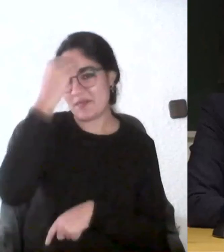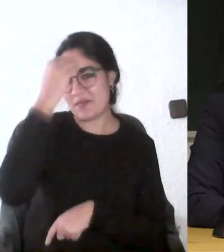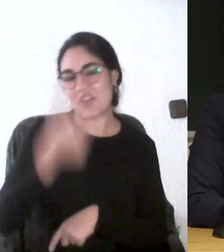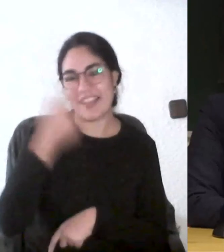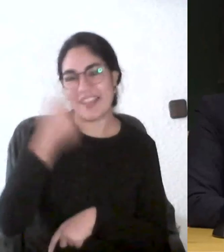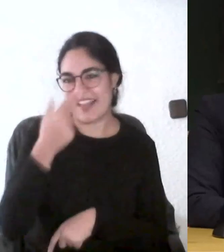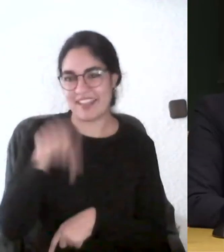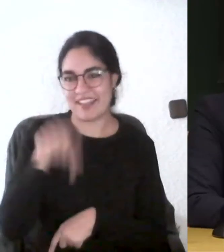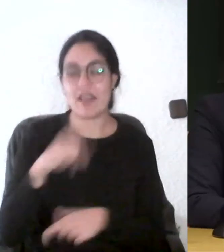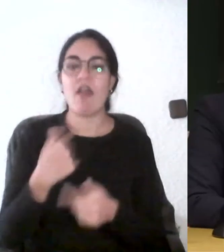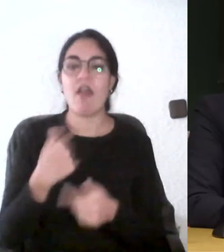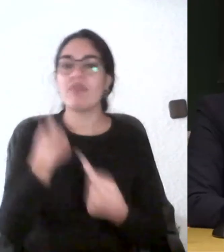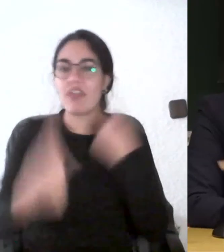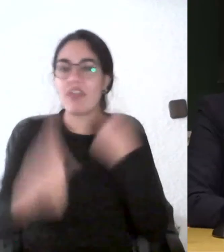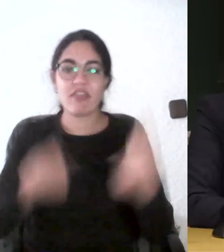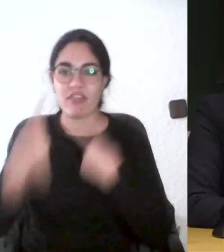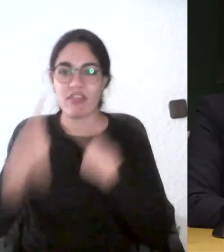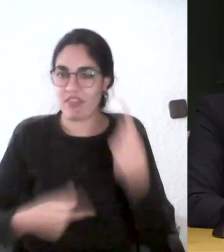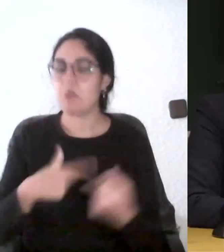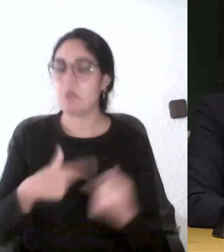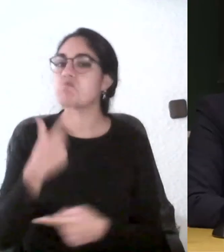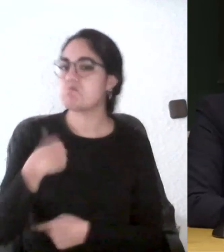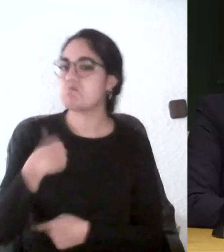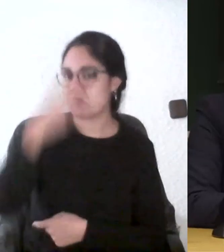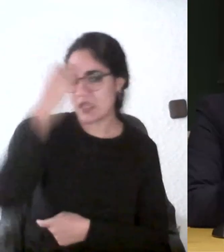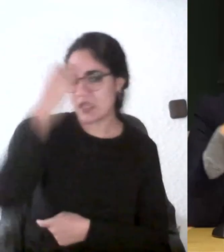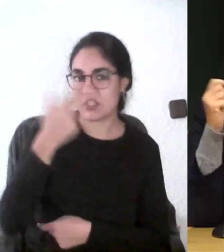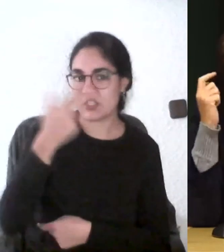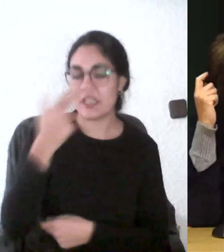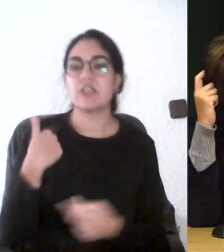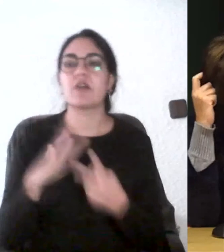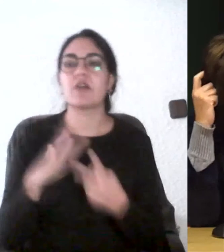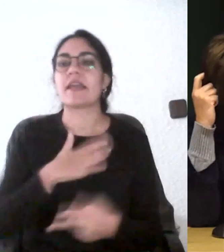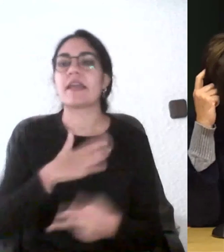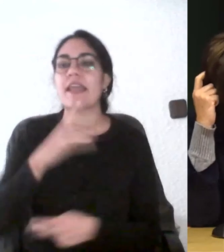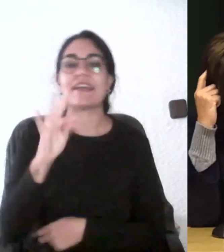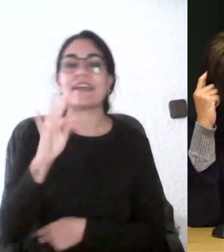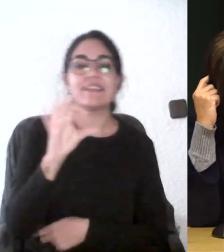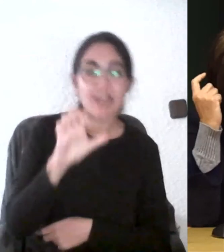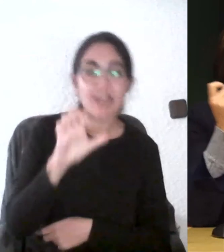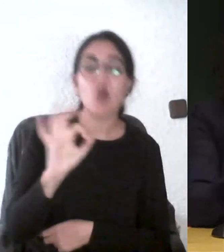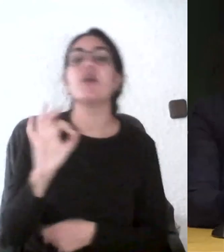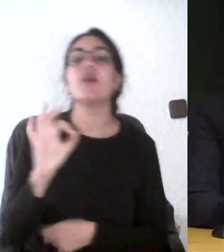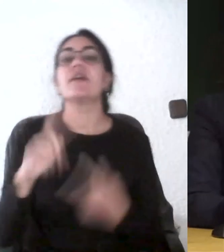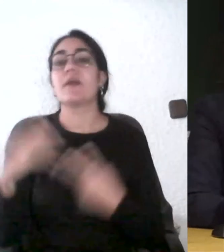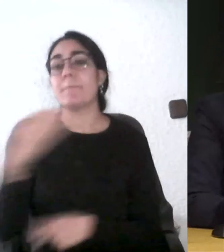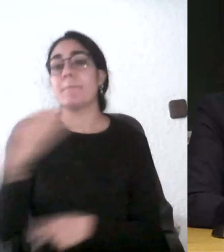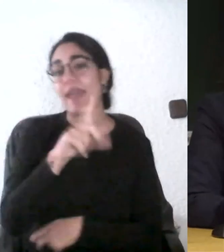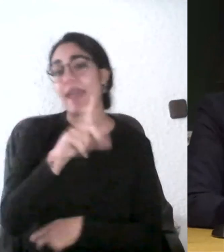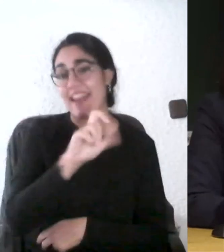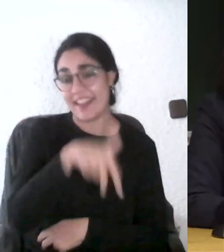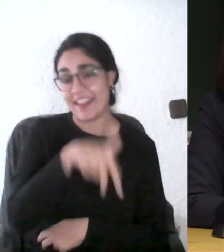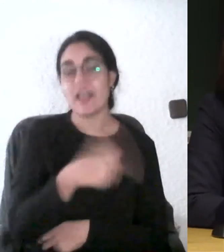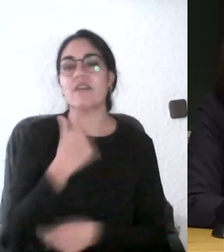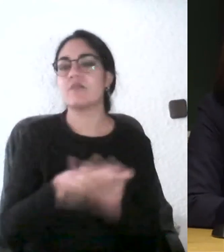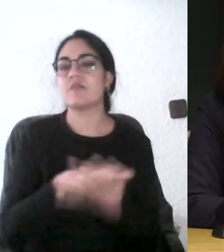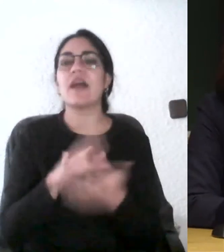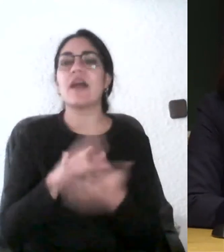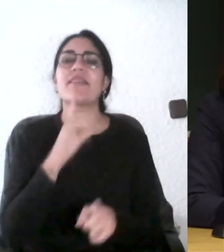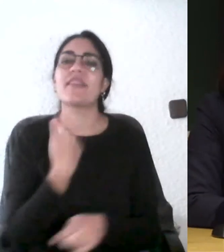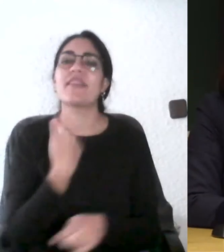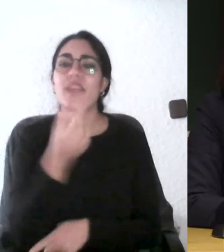aportando y me voy a remontar a Belén a Teo con la importancia de la comunicación que es fundamental la comunicación es